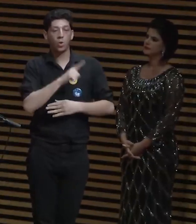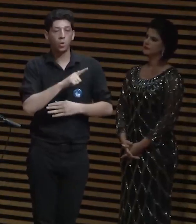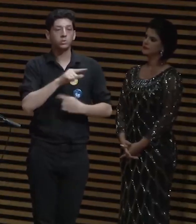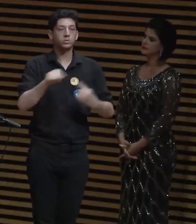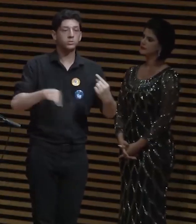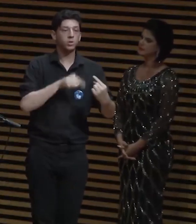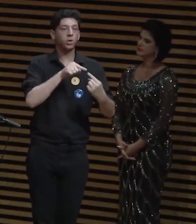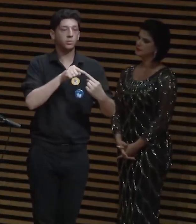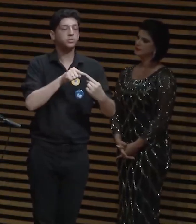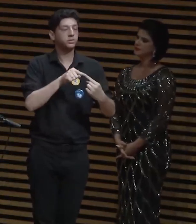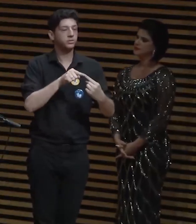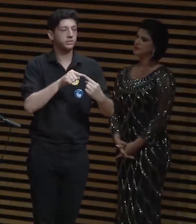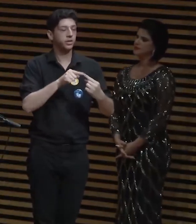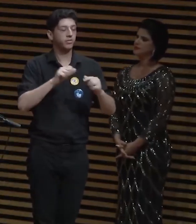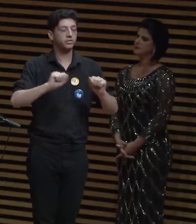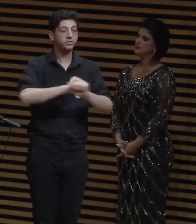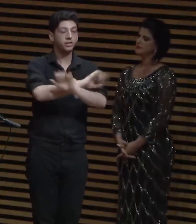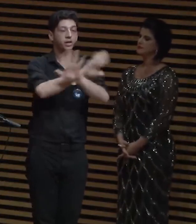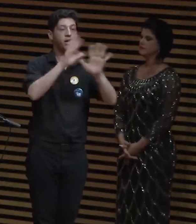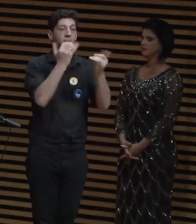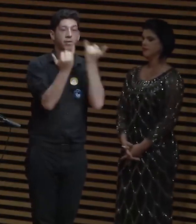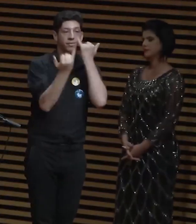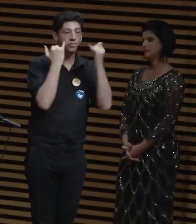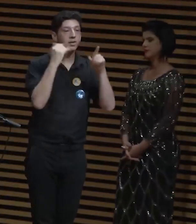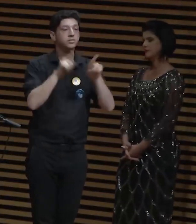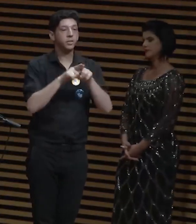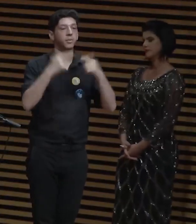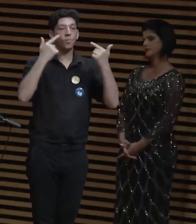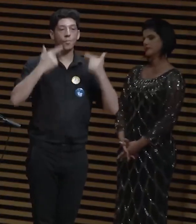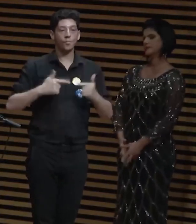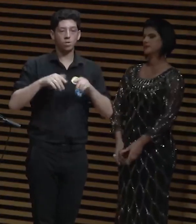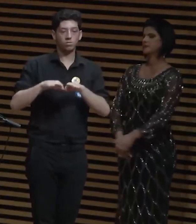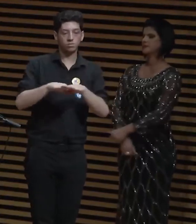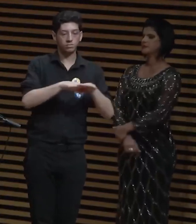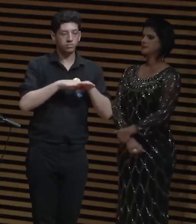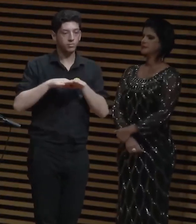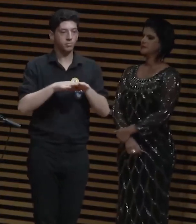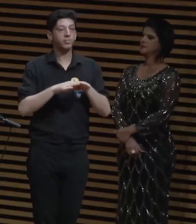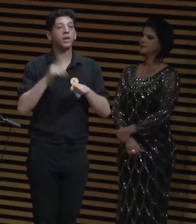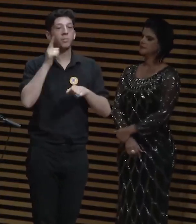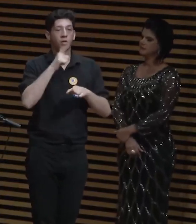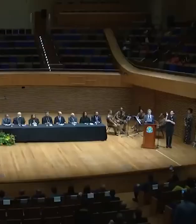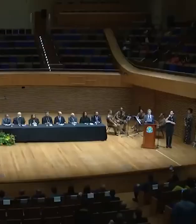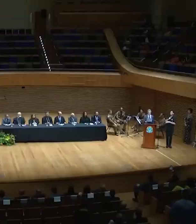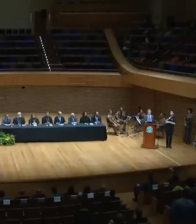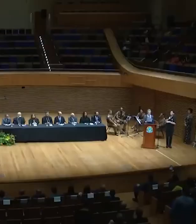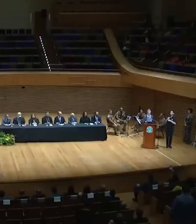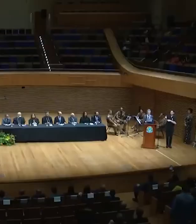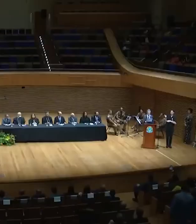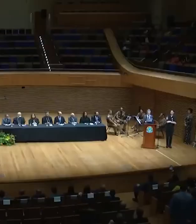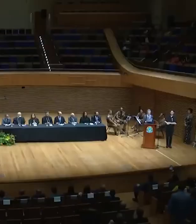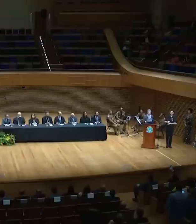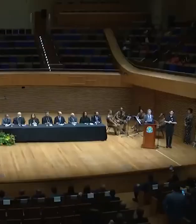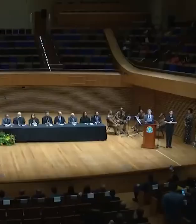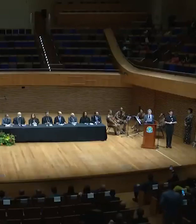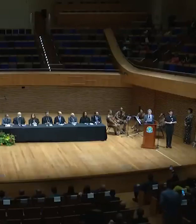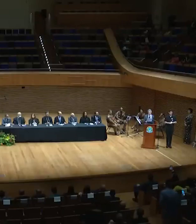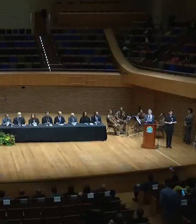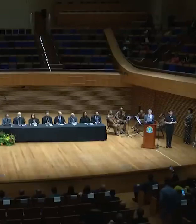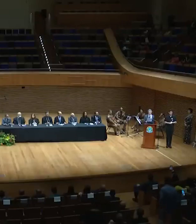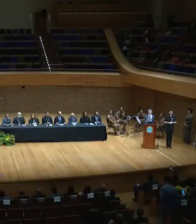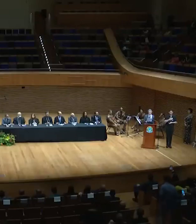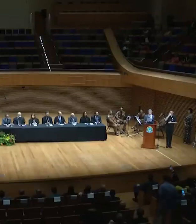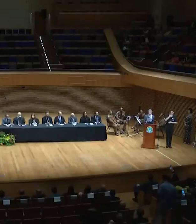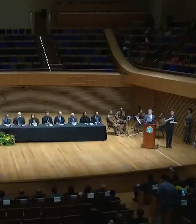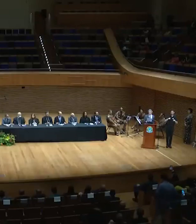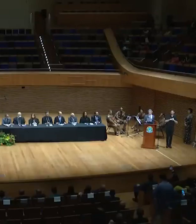de transparência e isonomia para disputar uma eleição limpa. Assim como eu, demais